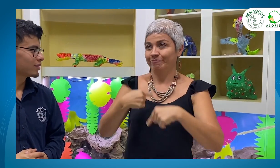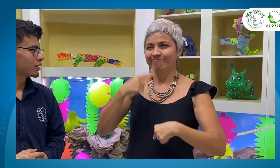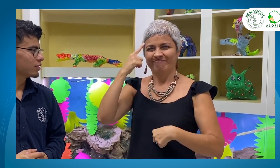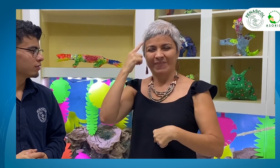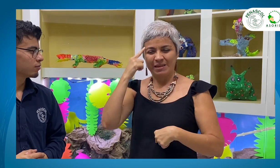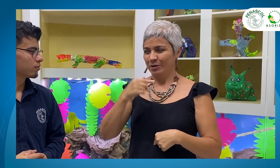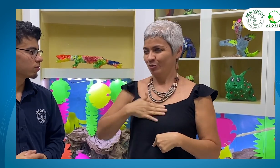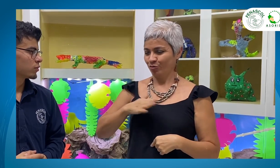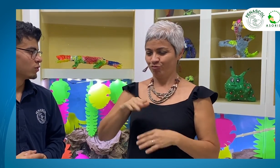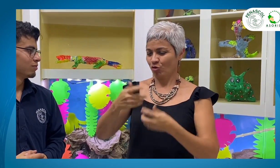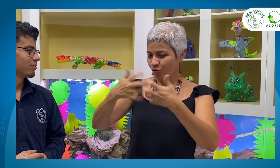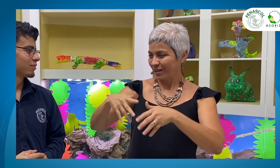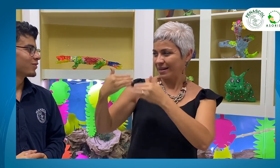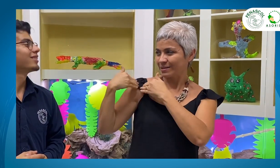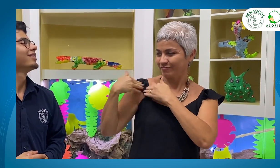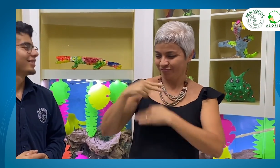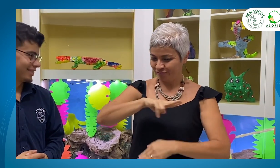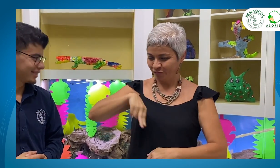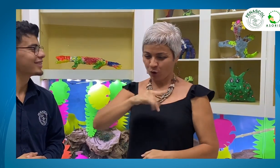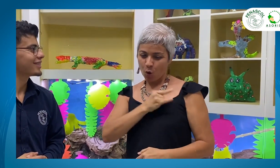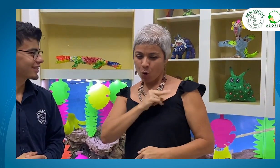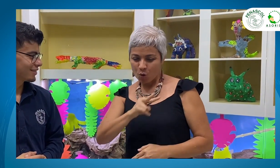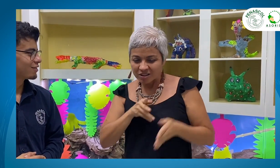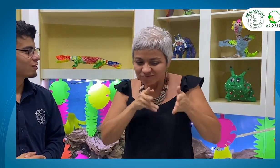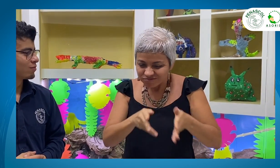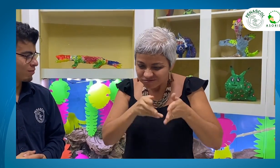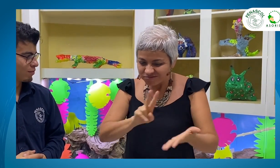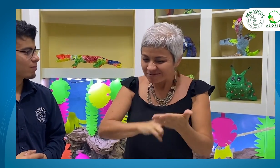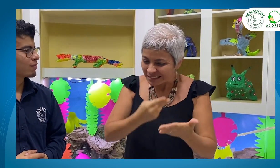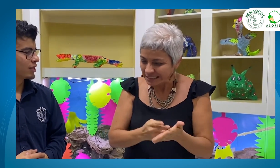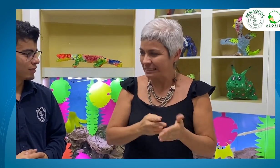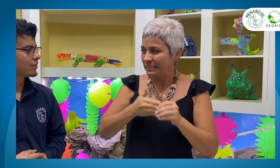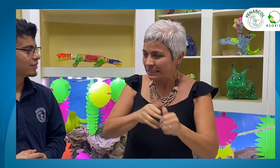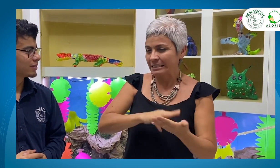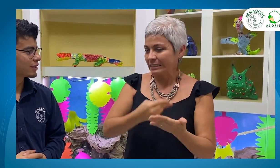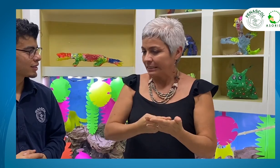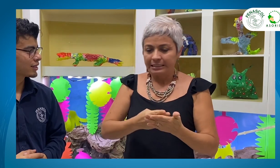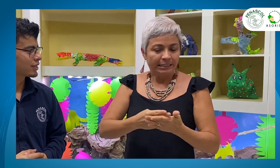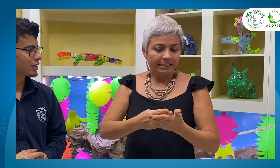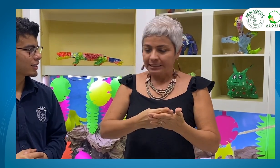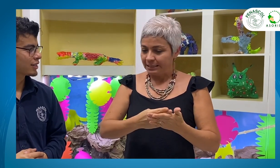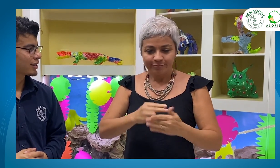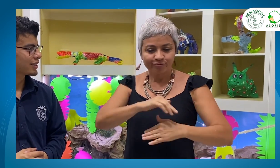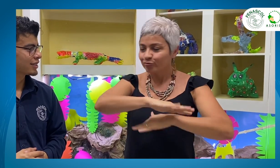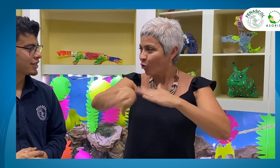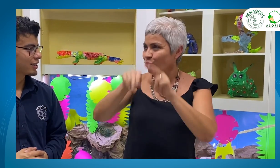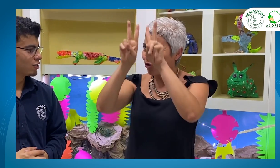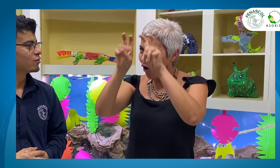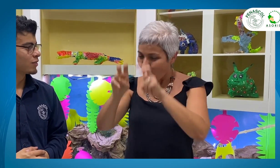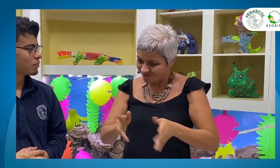más, pensando en la formación de los intérpretes en la universidad, considero que todas las temáticas son pertinentes. Para